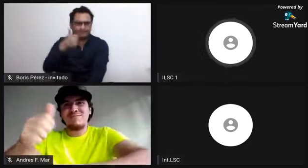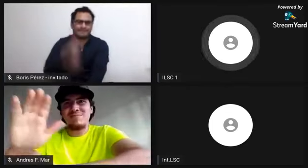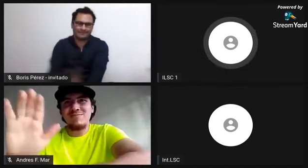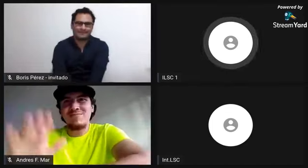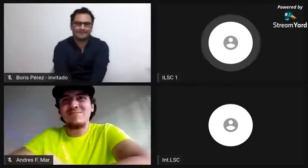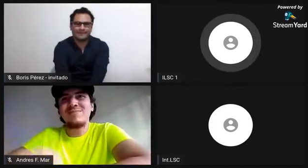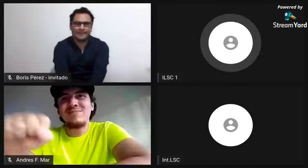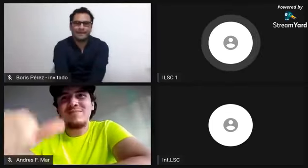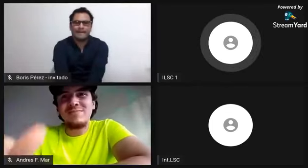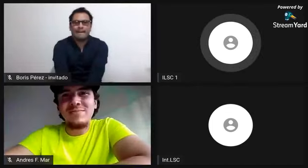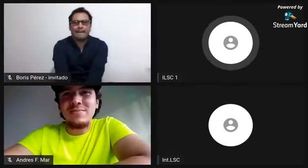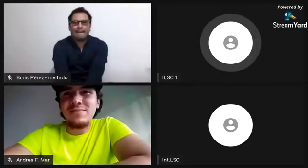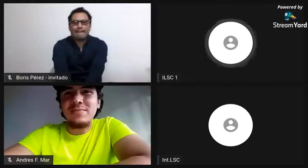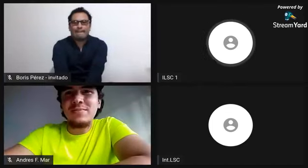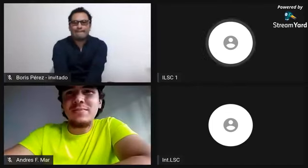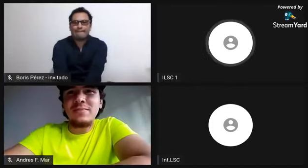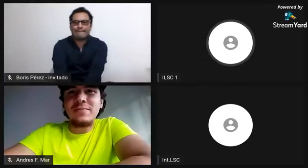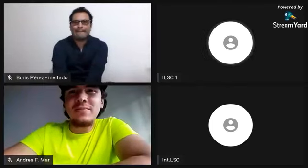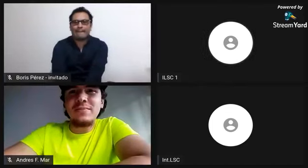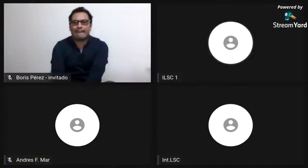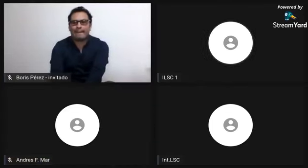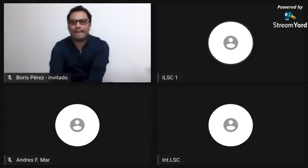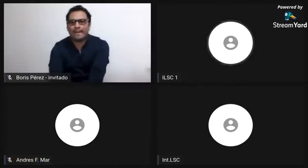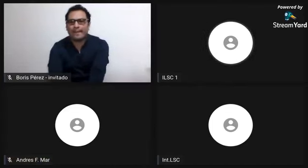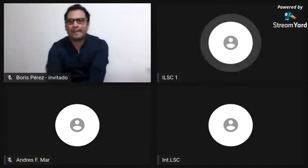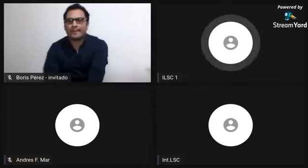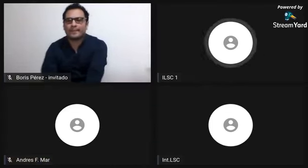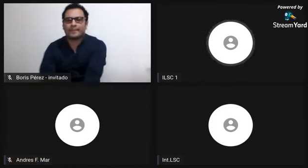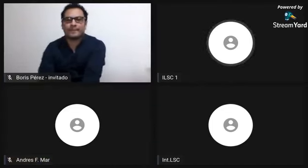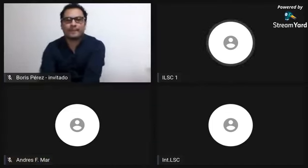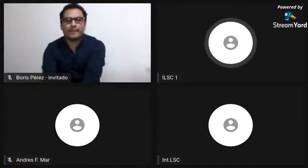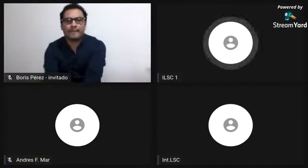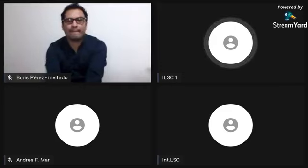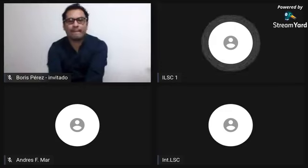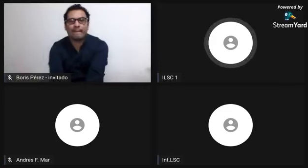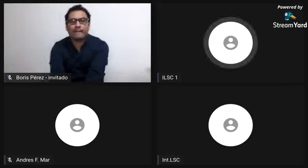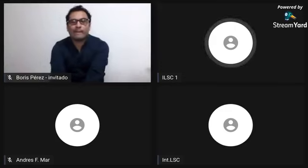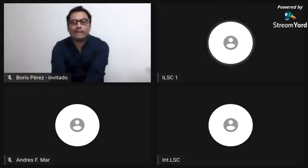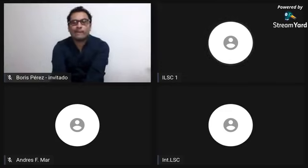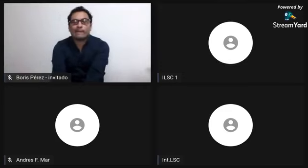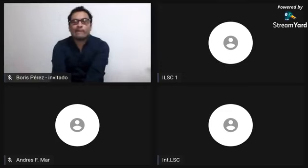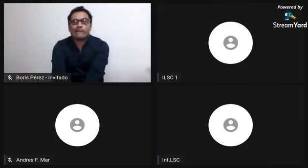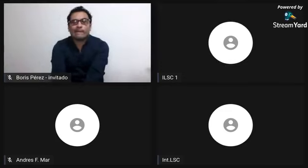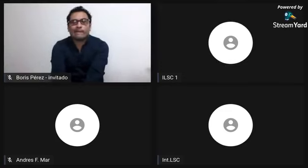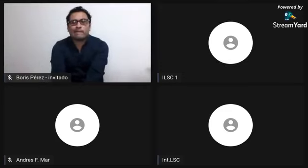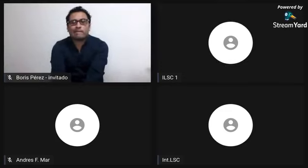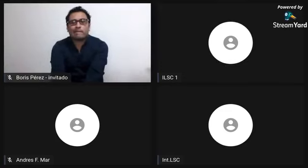inicialmente pues todo entraba directamente por Cartagena. Si tienes toda la razón. Muchísimas gracias, Prof.